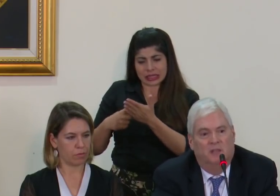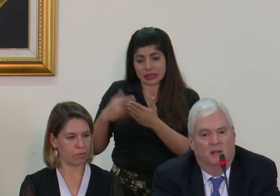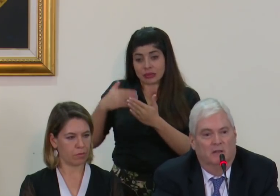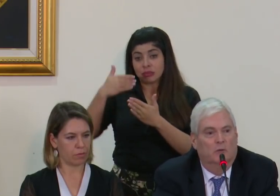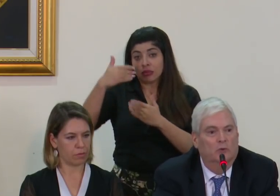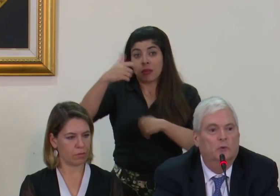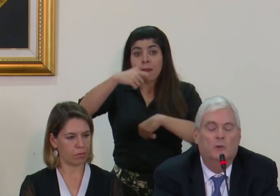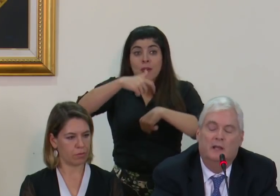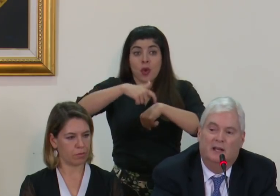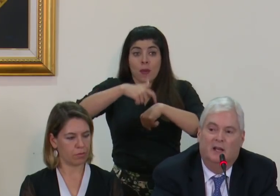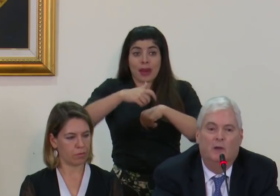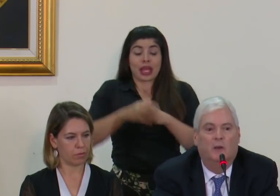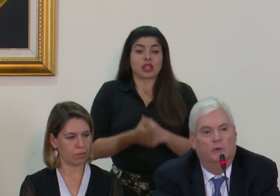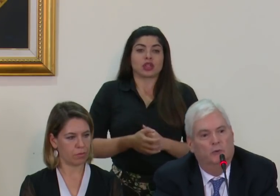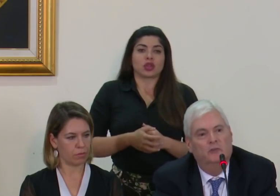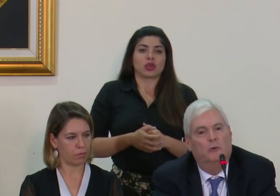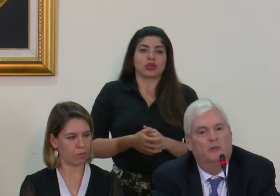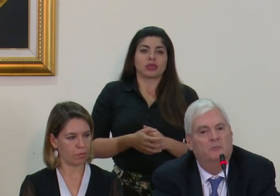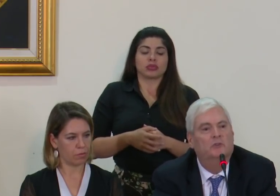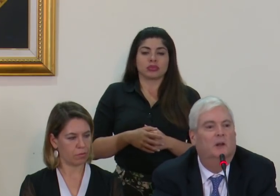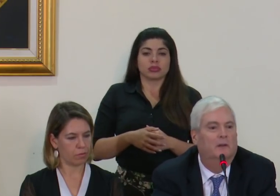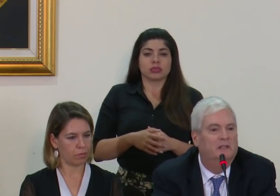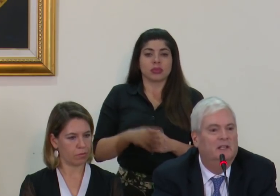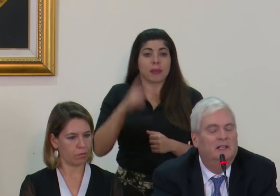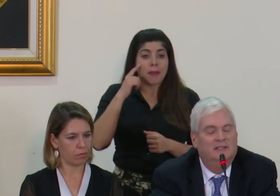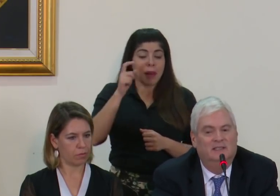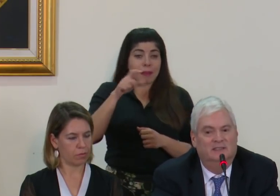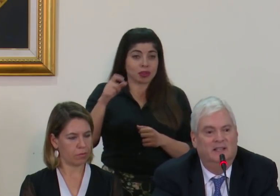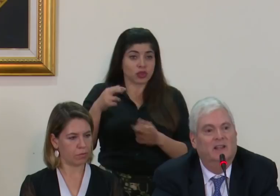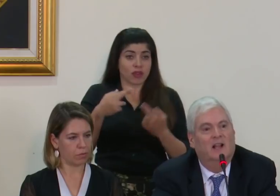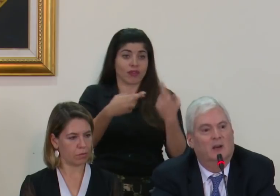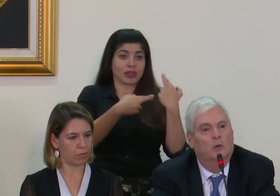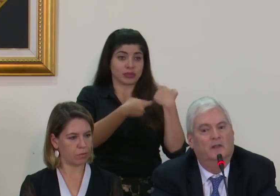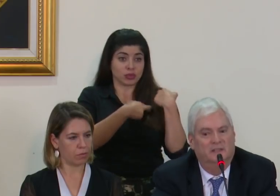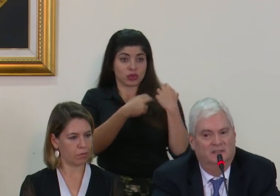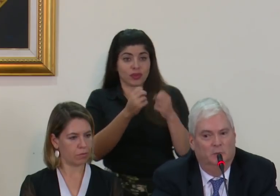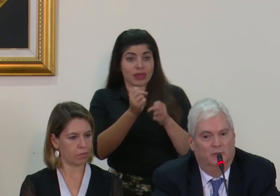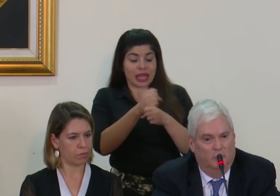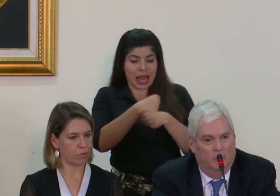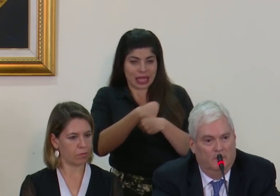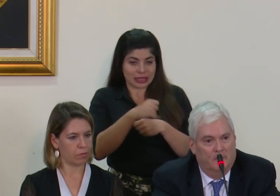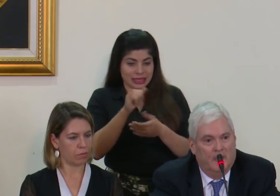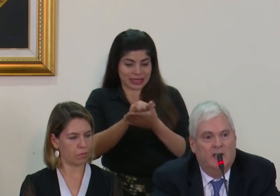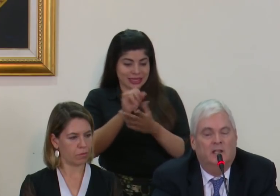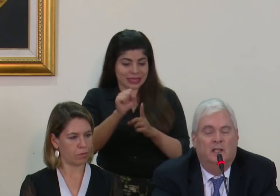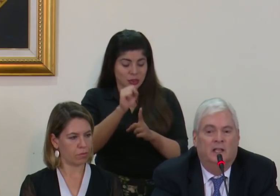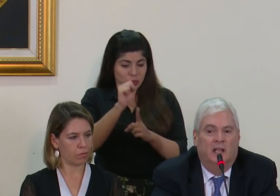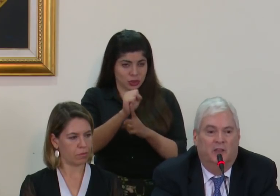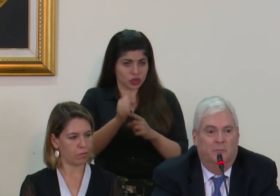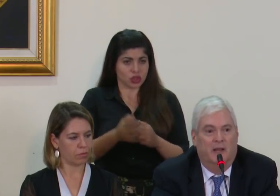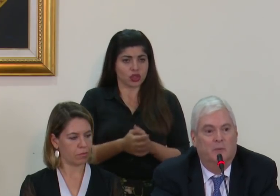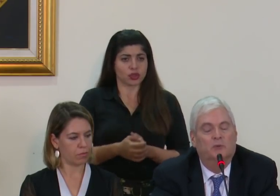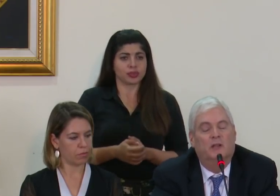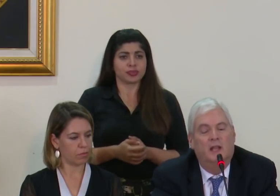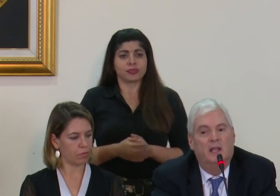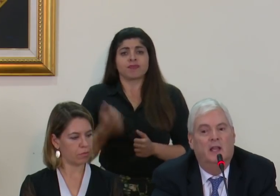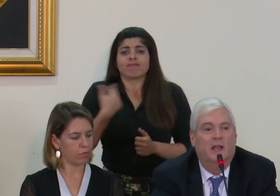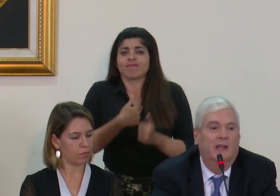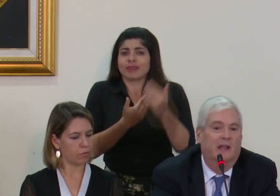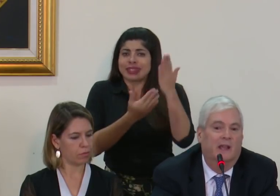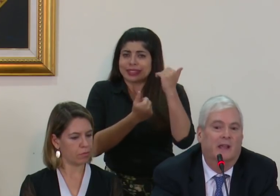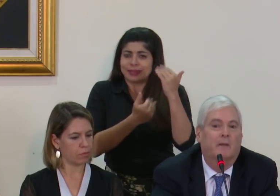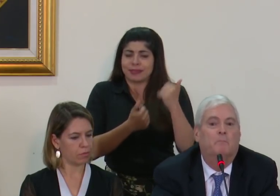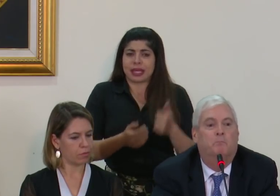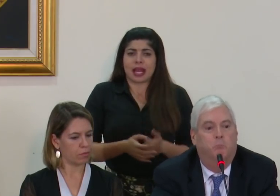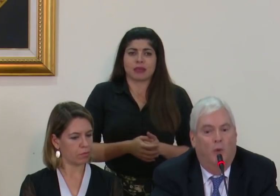momento pues hay un cónsul y un encargado de negocios que son los responsables de hacerse cargo de esta situación esperemos que